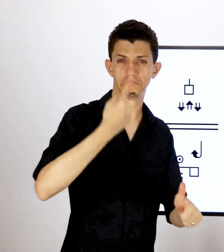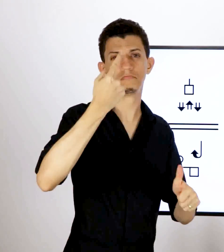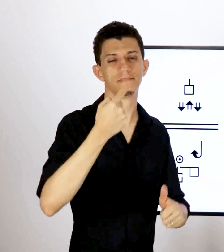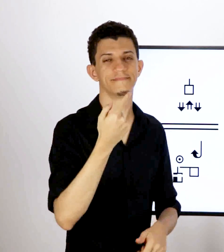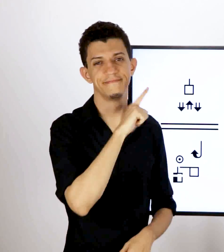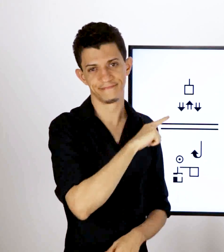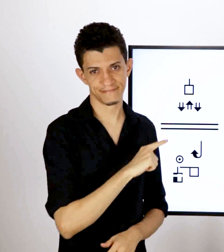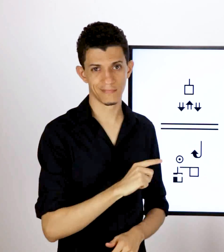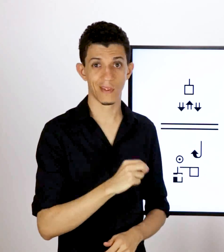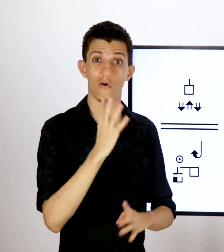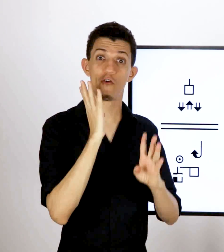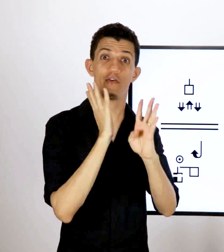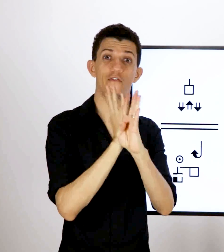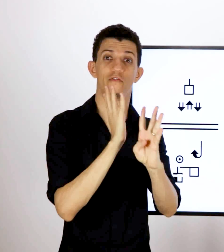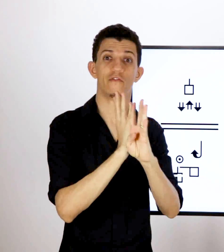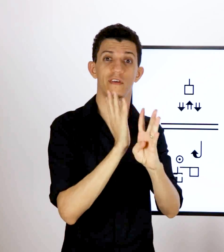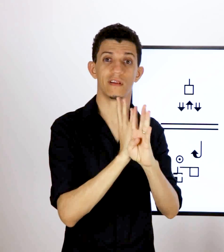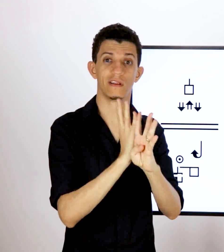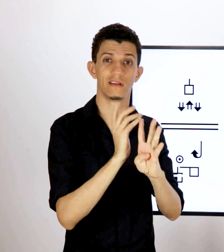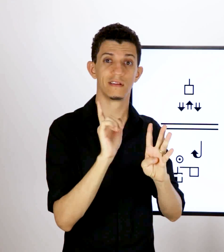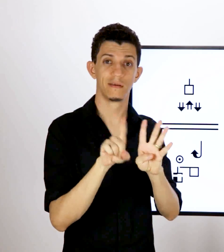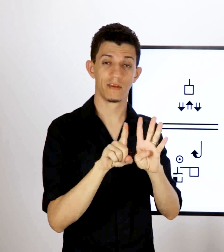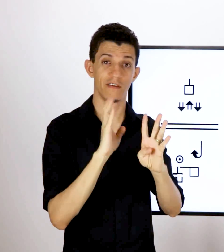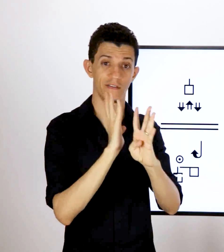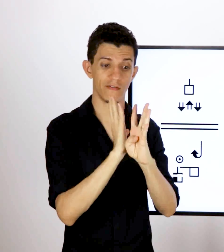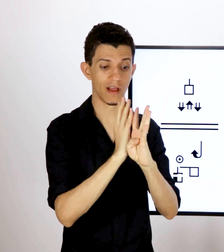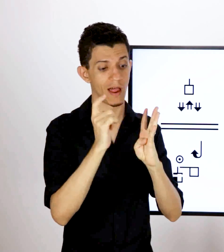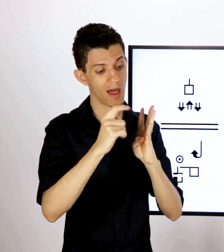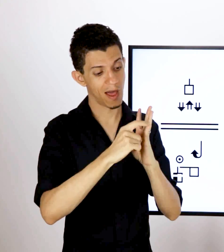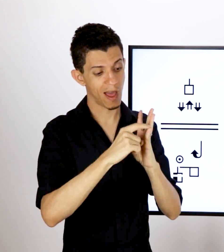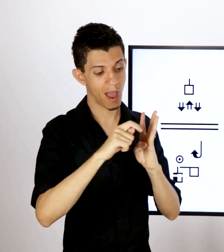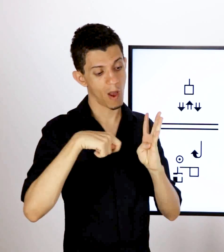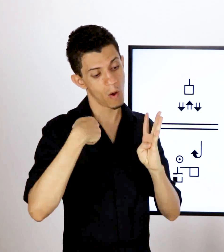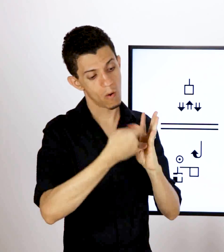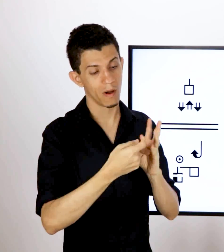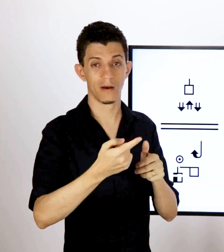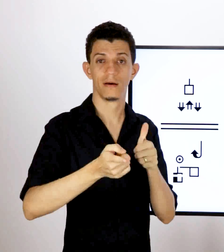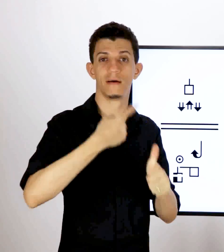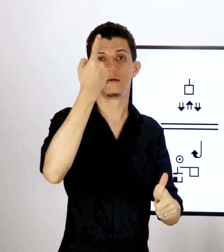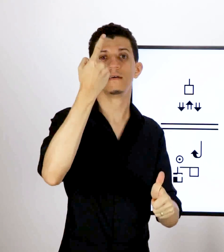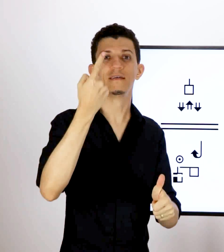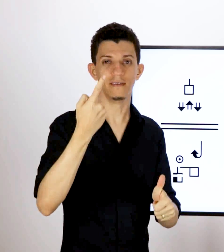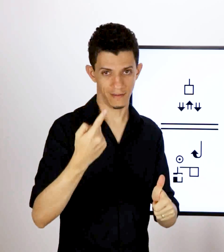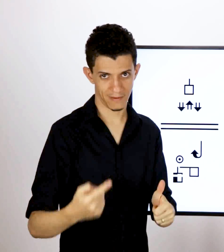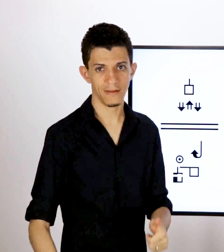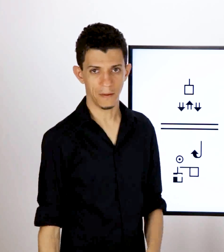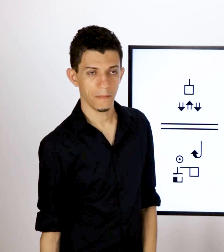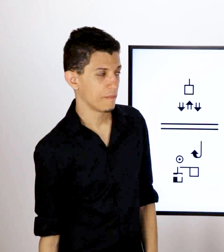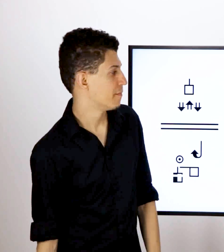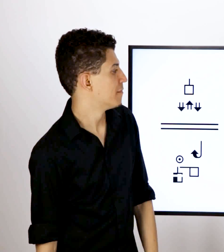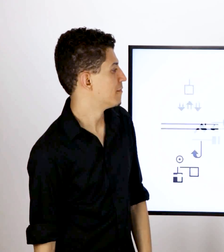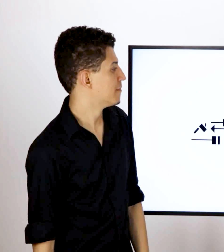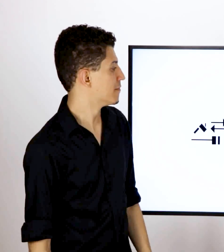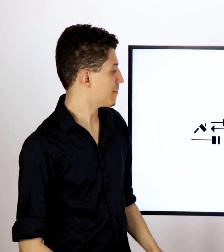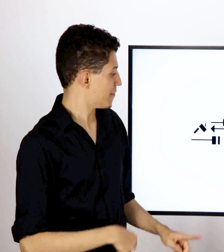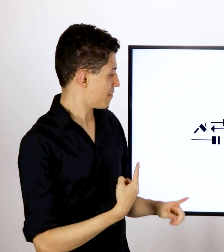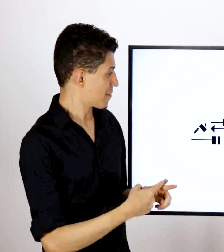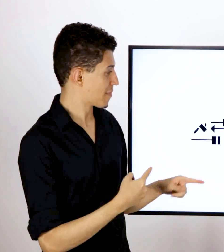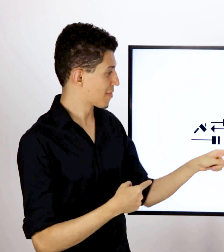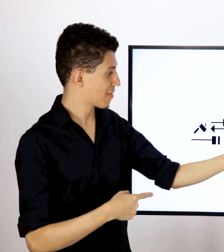usar qualquer um desses outros, qualquer um desses dois sinais. Contudo, numa fila, por exemplo, você vai usar esse segundo sinal para você dizer que você é